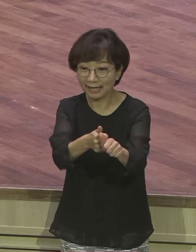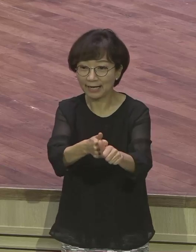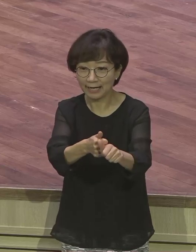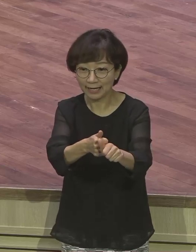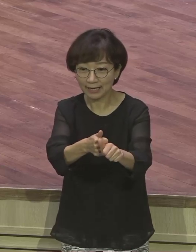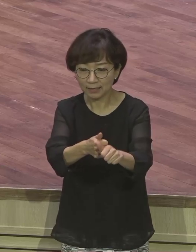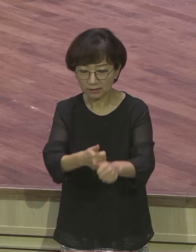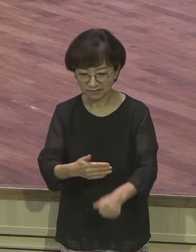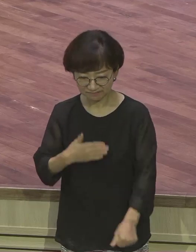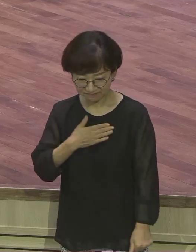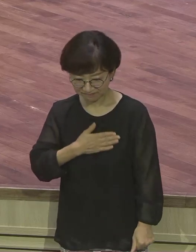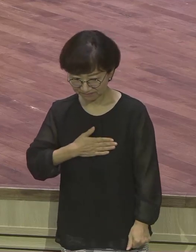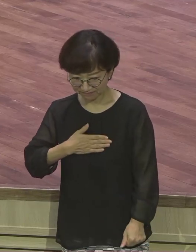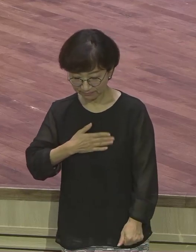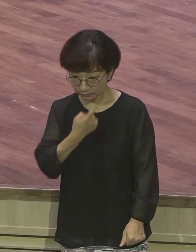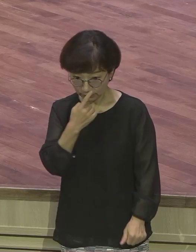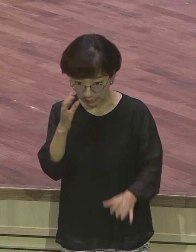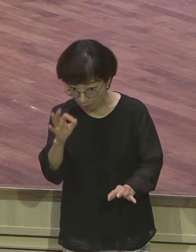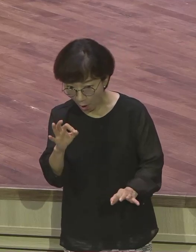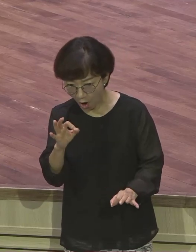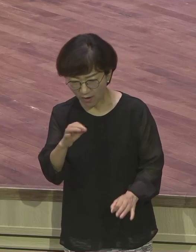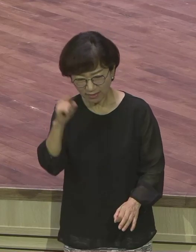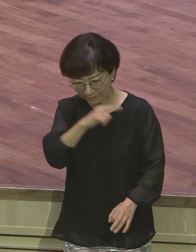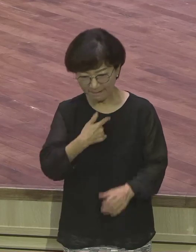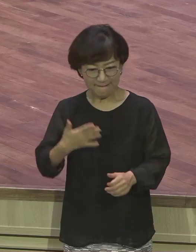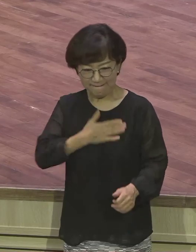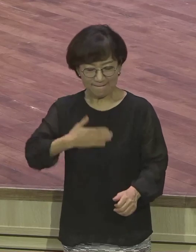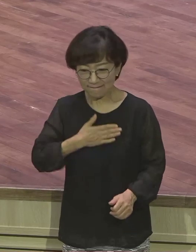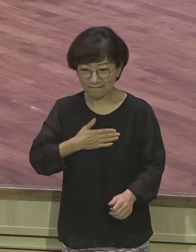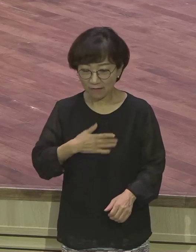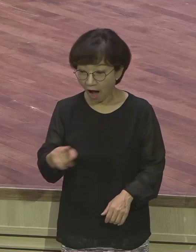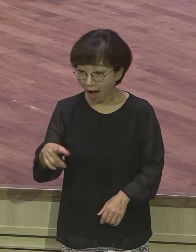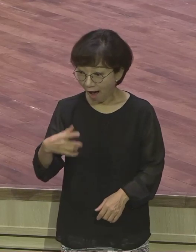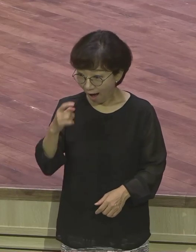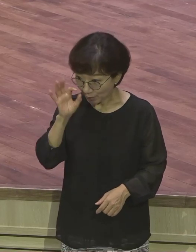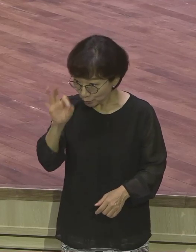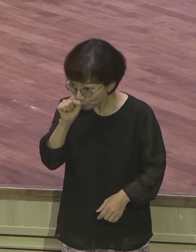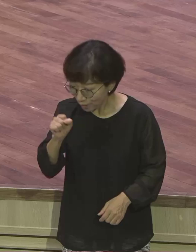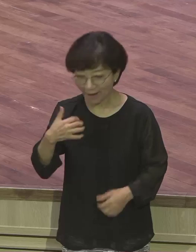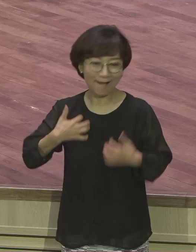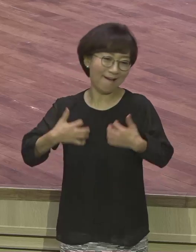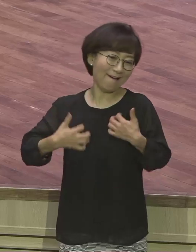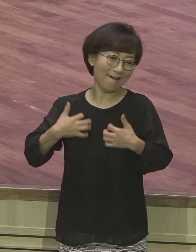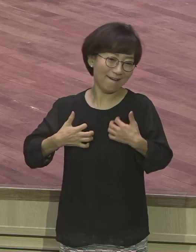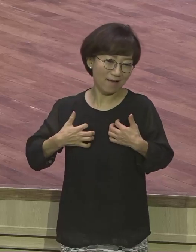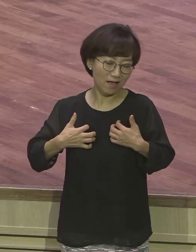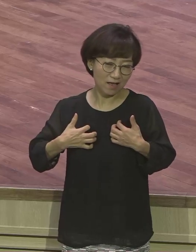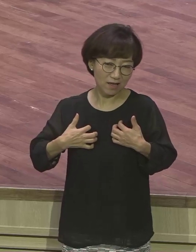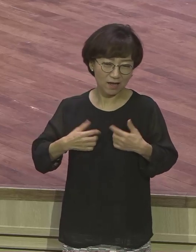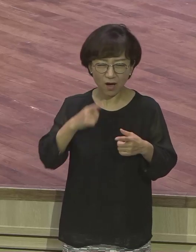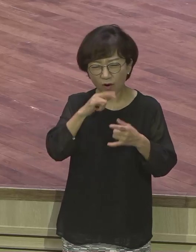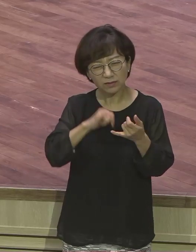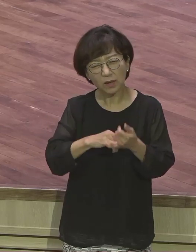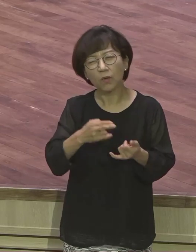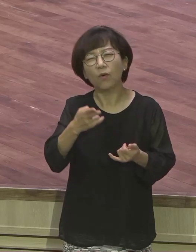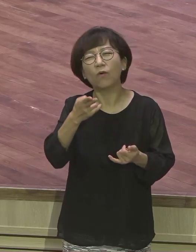나쁘면 나쁜 거고 좋은 거고 싫으면 싫은 거고 이거예요. 이거 은약 없는 사람이 하는 반응이에요.